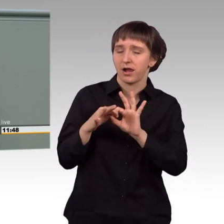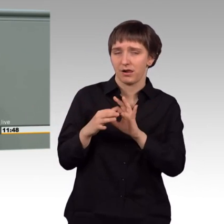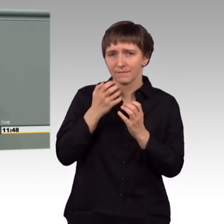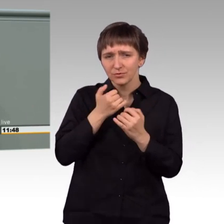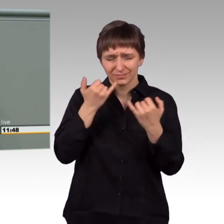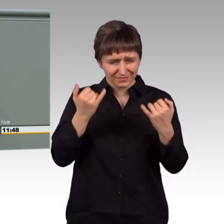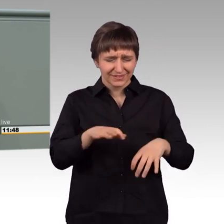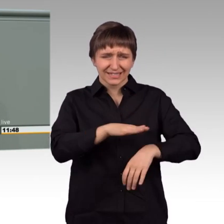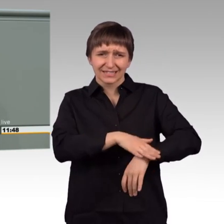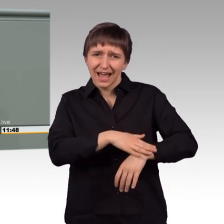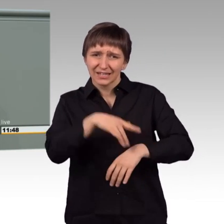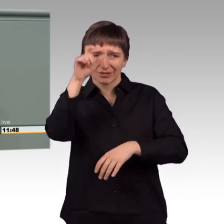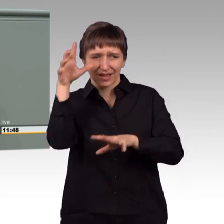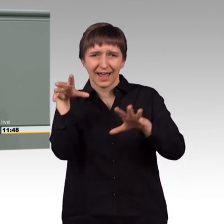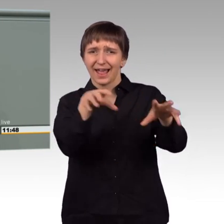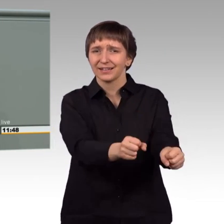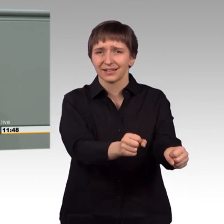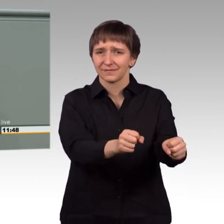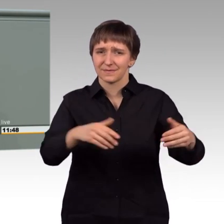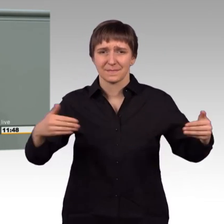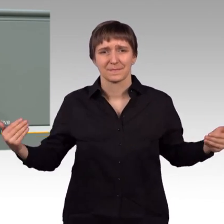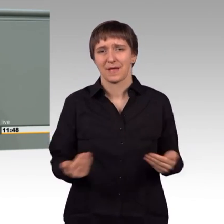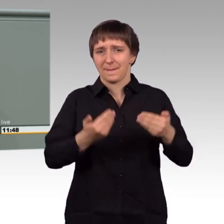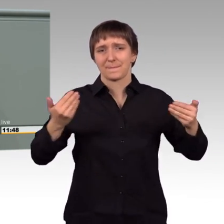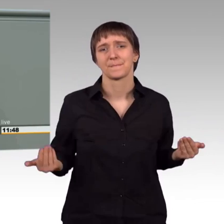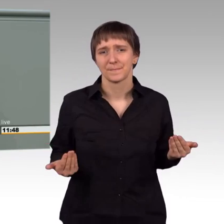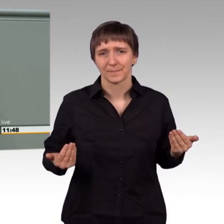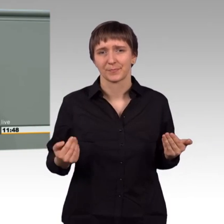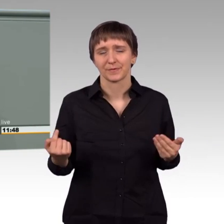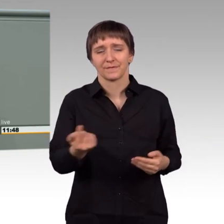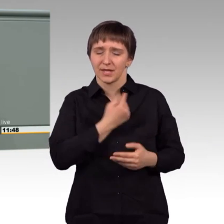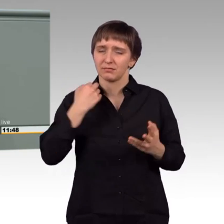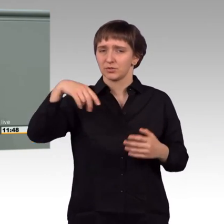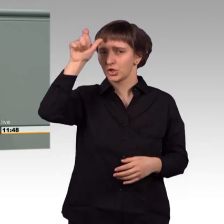Zeit, das kann nicht sein. Wir können nicht mit der Türkei zur Tagesordnung übergehen.